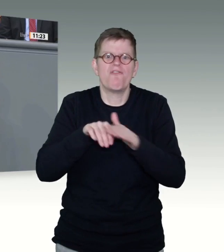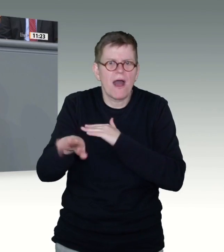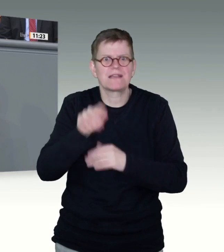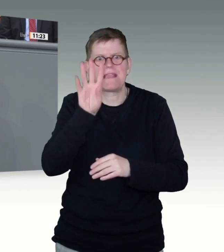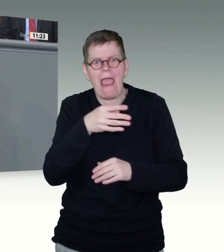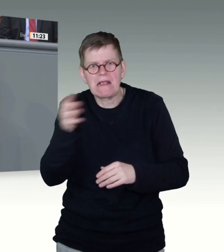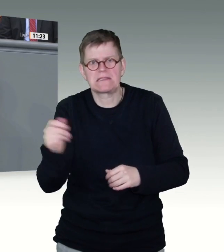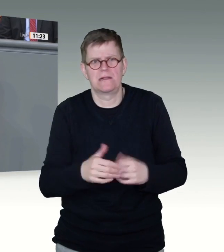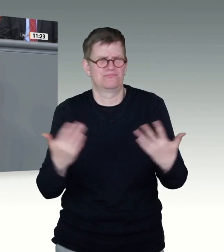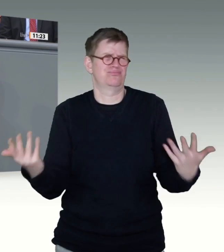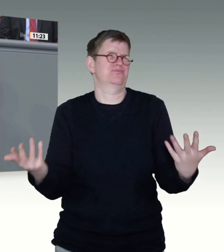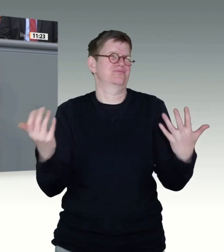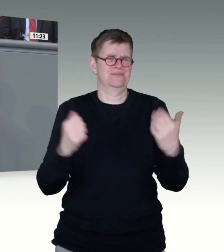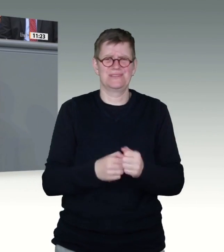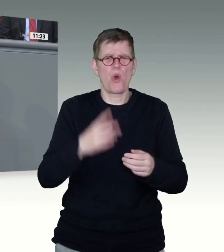Natürlich, von der Kollegin aus Schleswig-Holstein immer gerne.